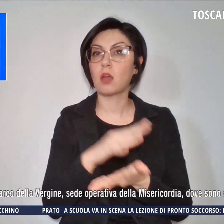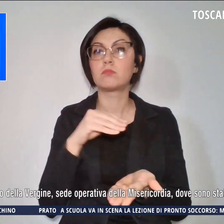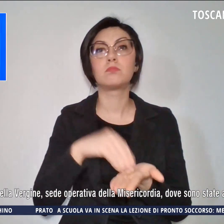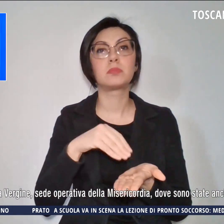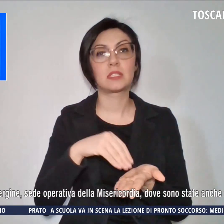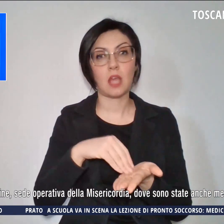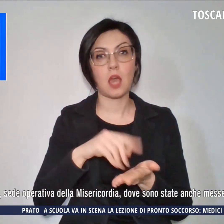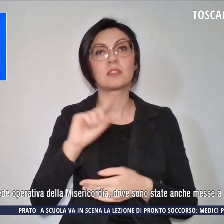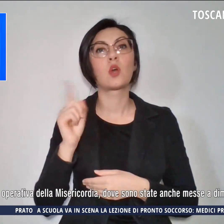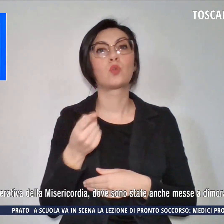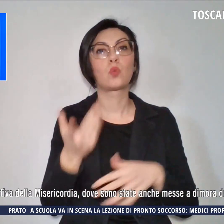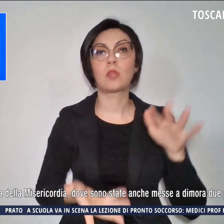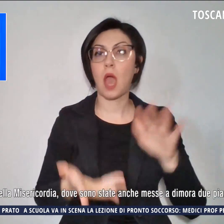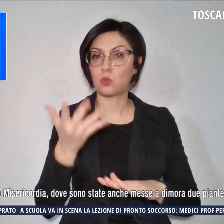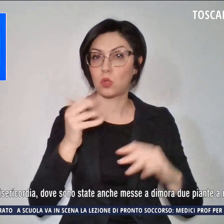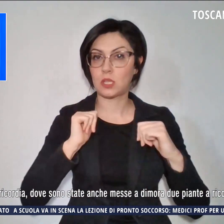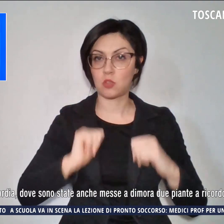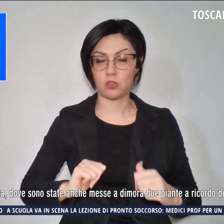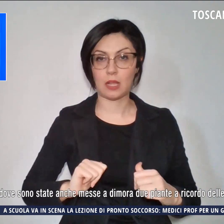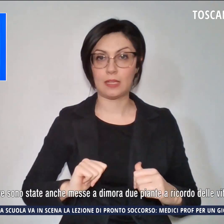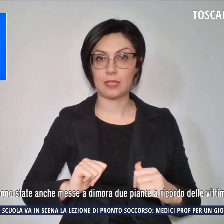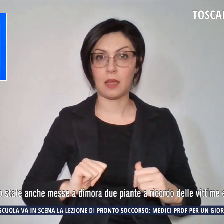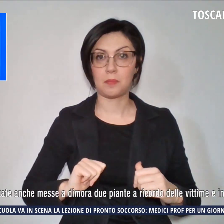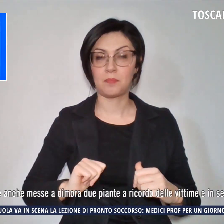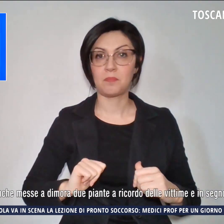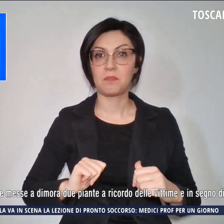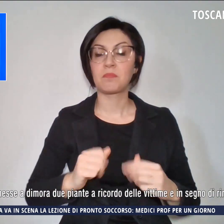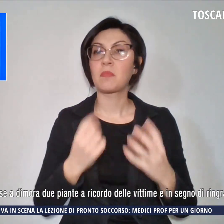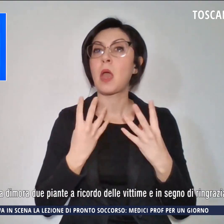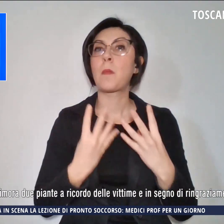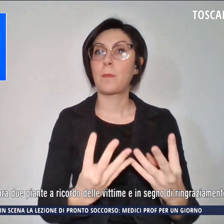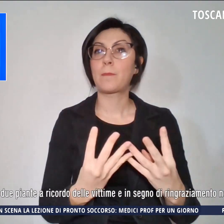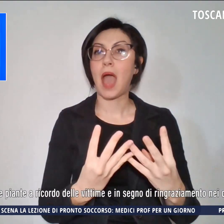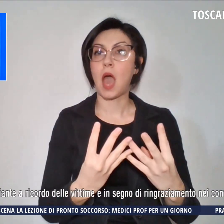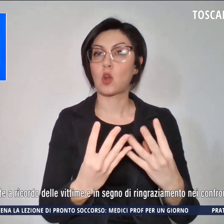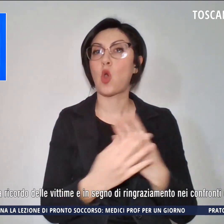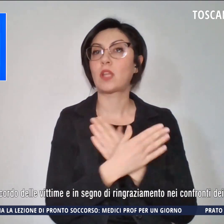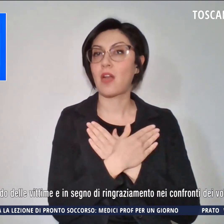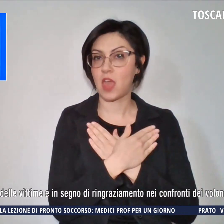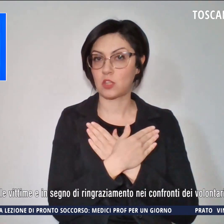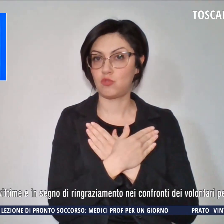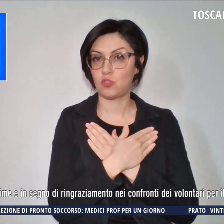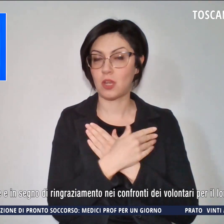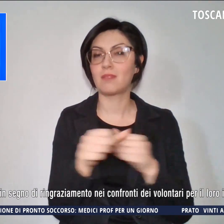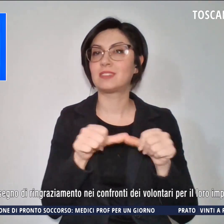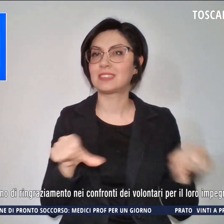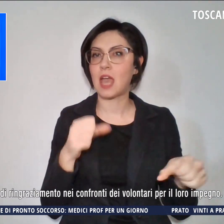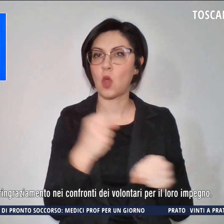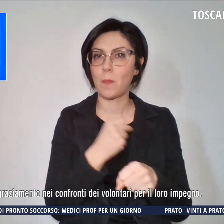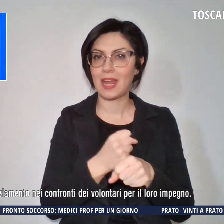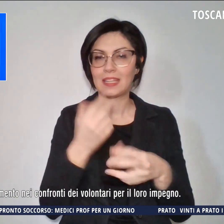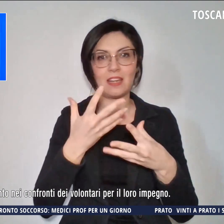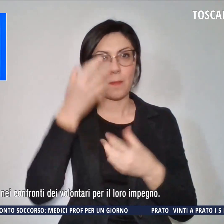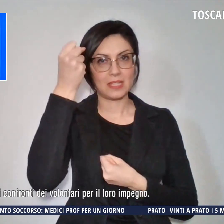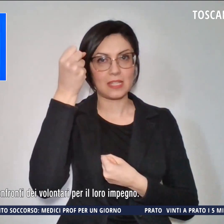autorità cittadine nel Parco della Vergine, sede operativa della Misericordia,